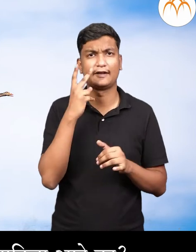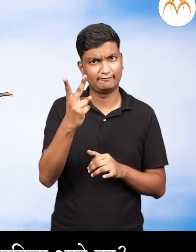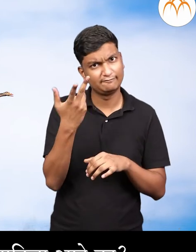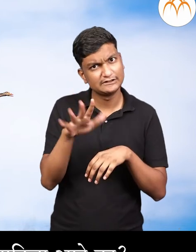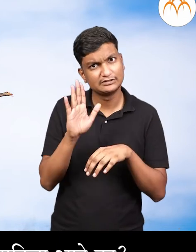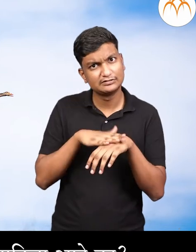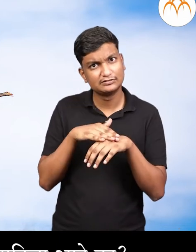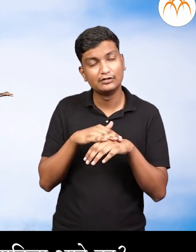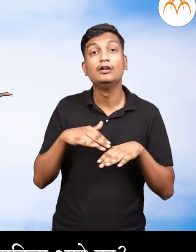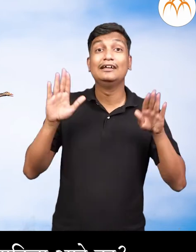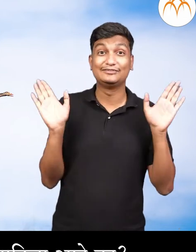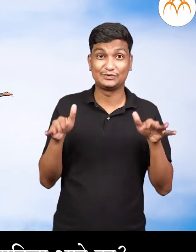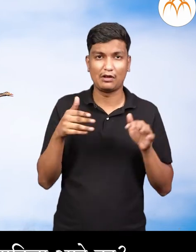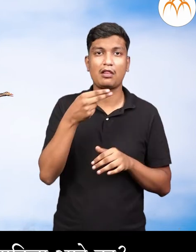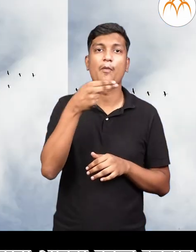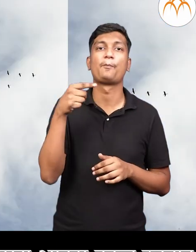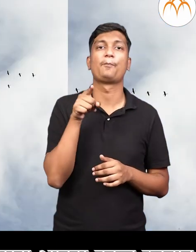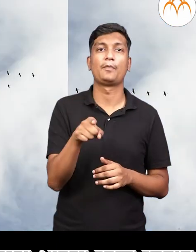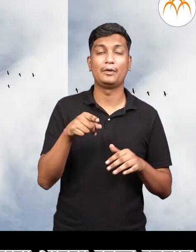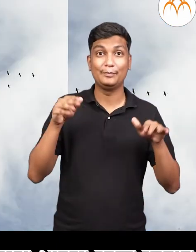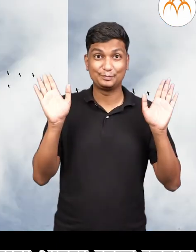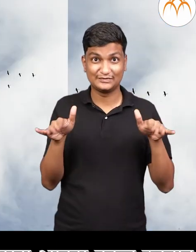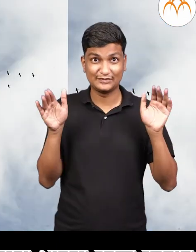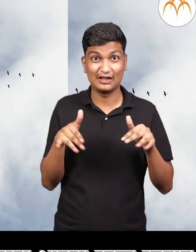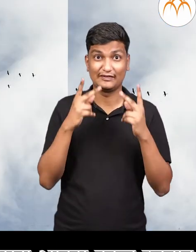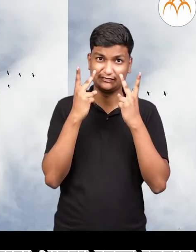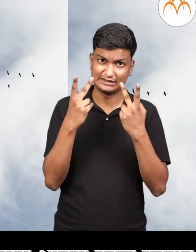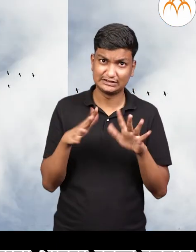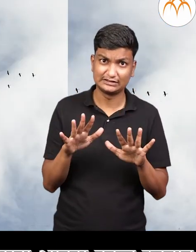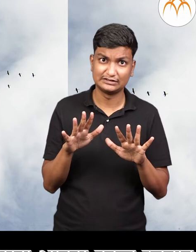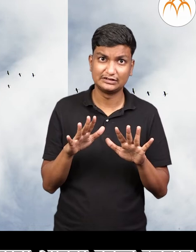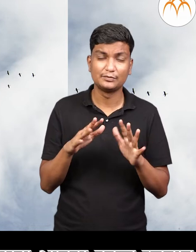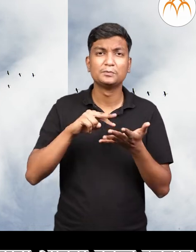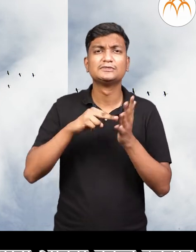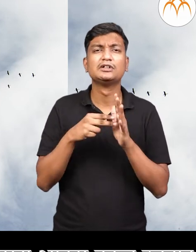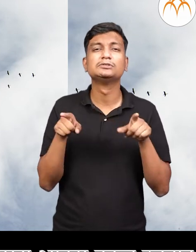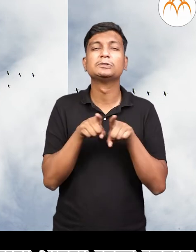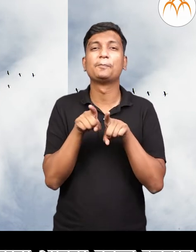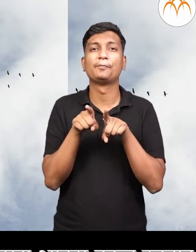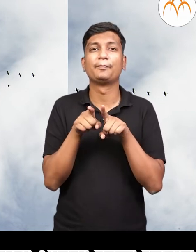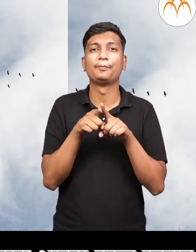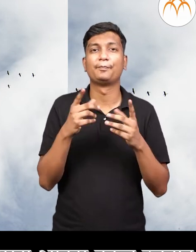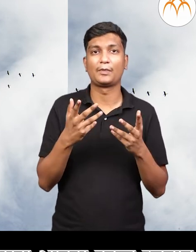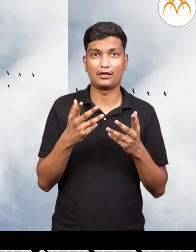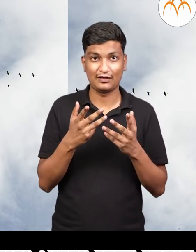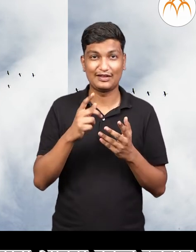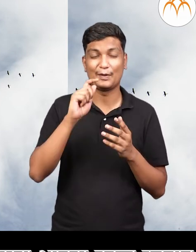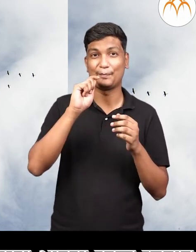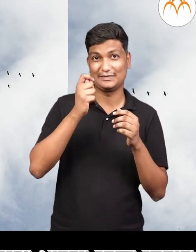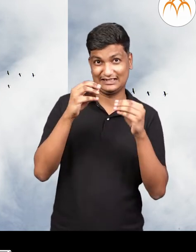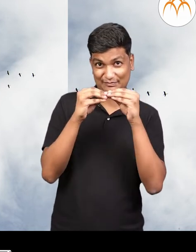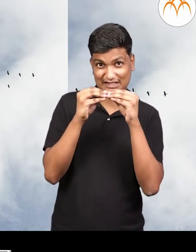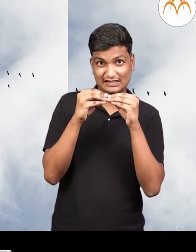उड़ताना तुम्ही पाहिलाएका। ते उड़ताना आकाशात इंगरजी वी अक्षरा सर्खा आकार करून उड़तात।